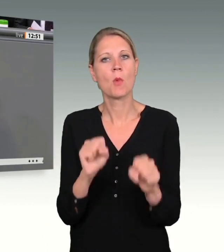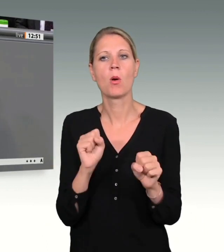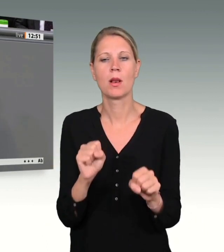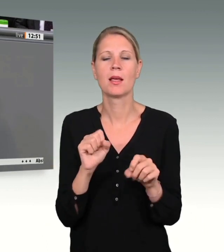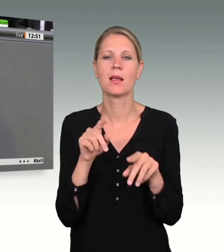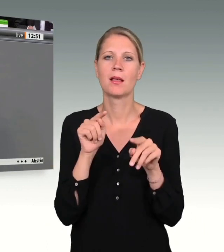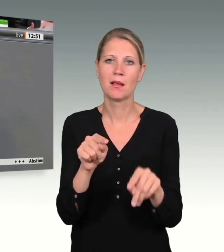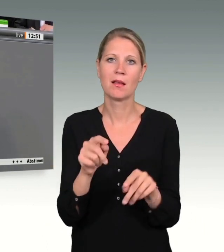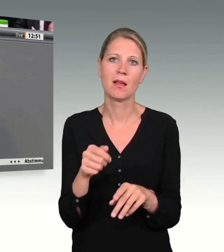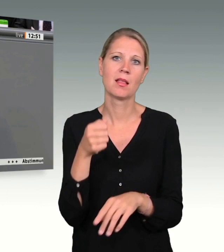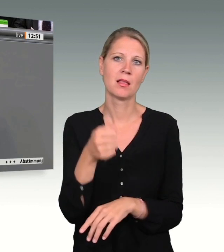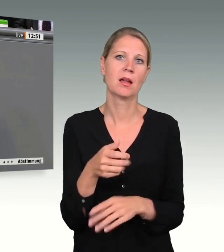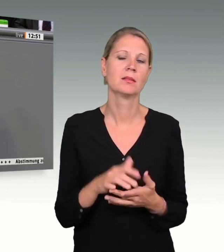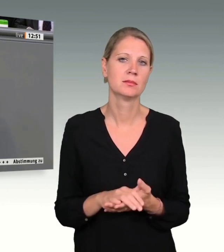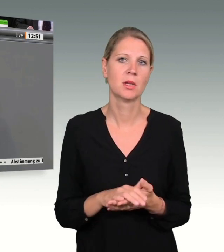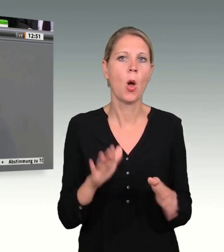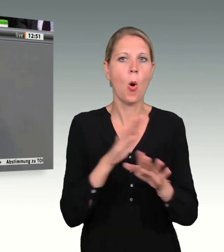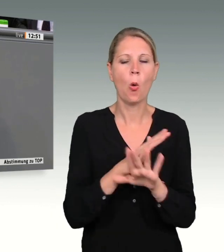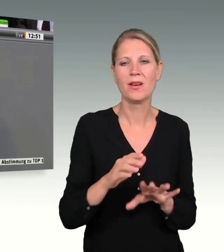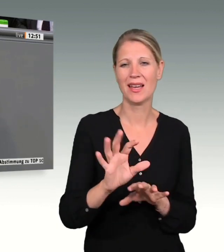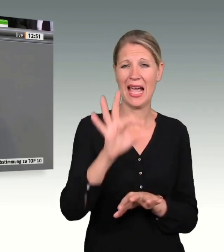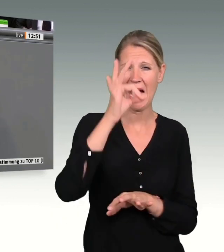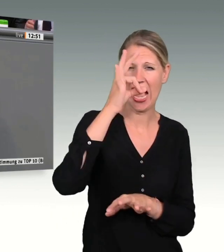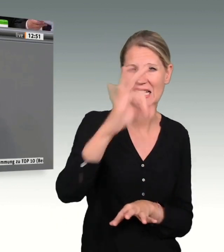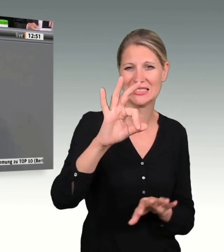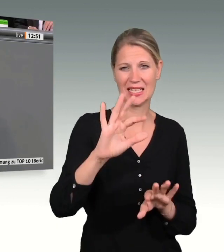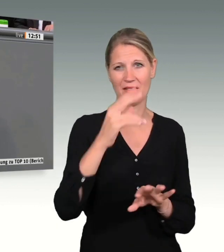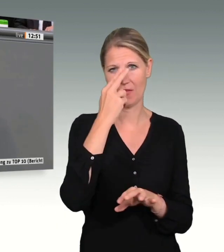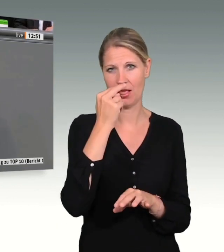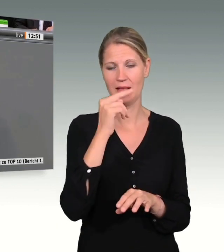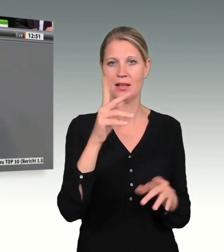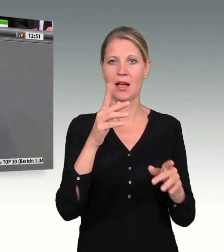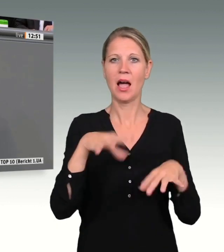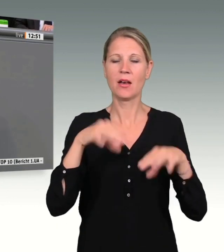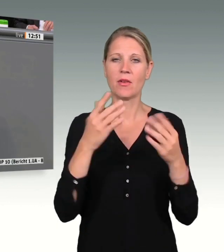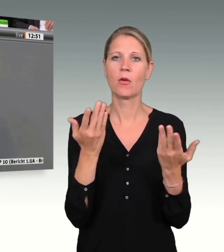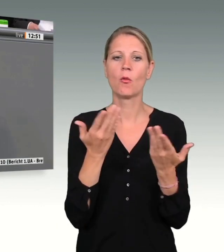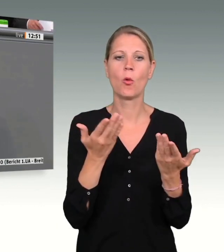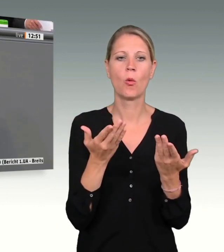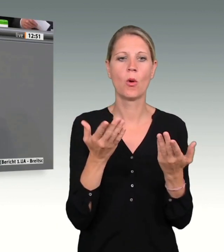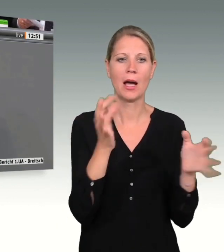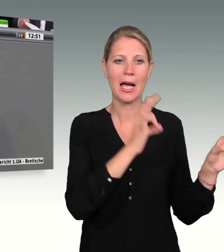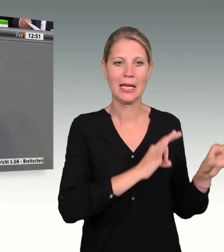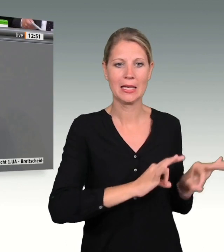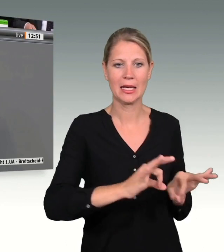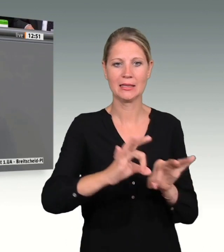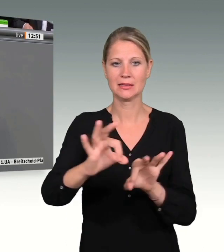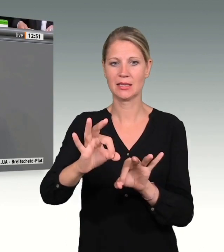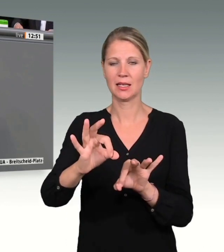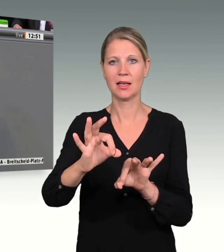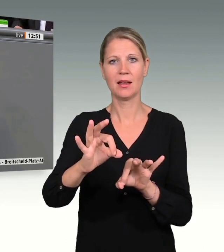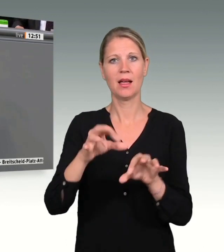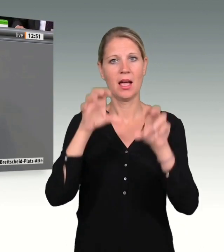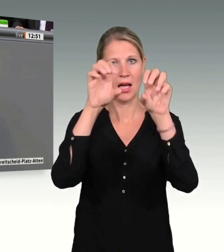gab. Es beginnt mit der Einreise. Der Attentäter war bereits in Italien wegen einer schweren